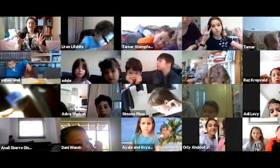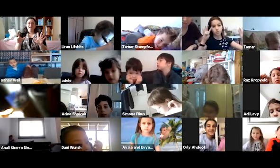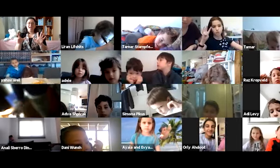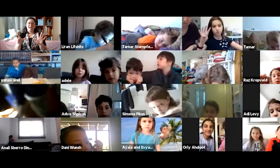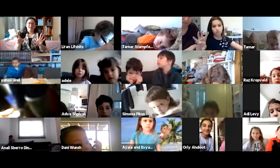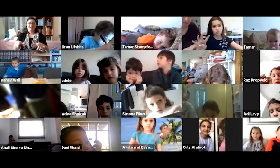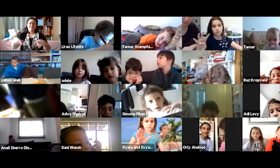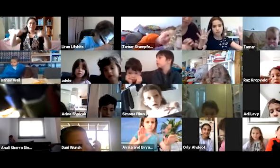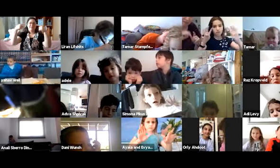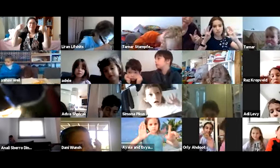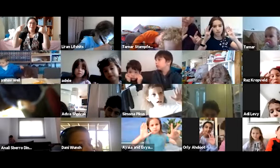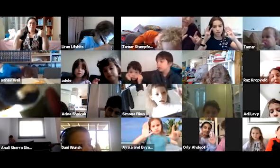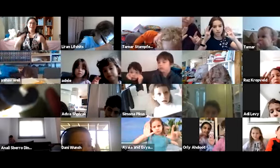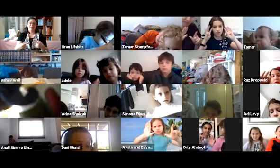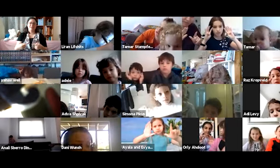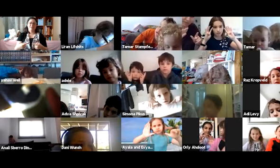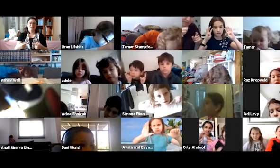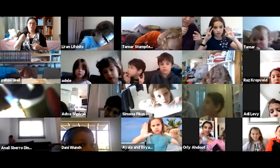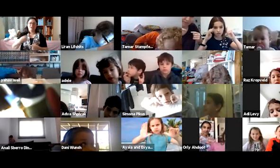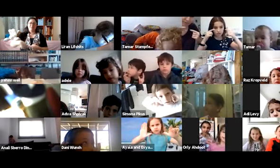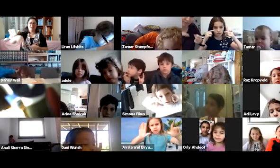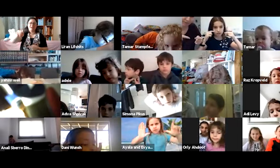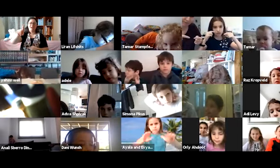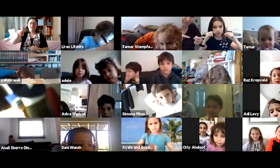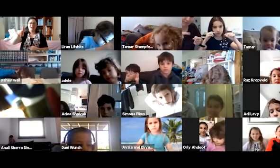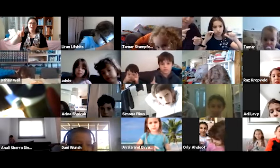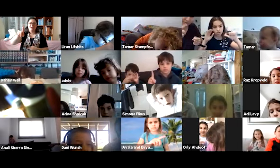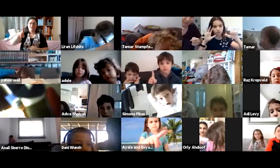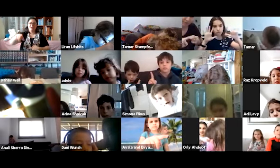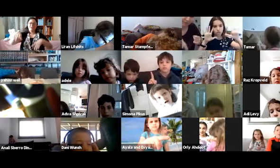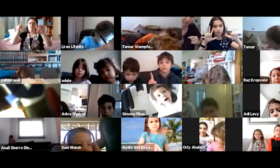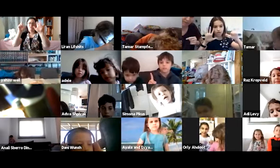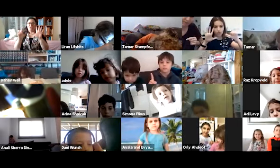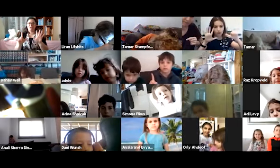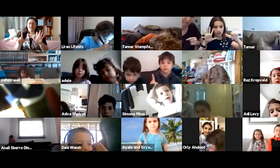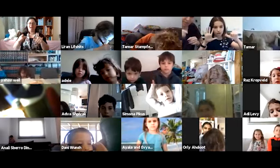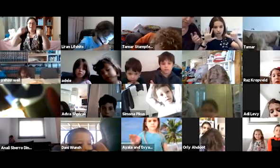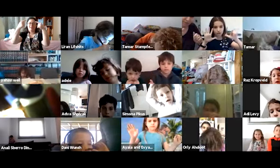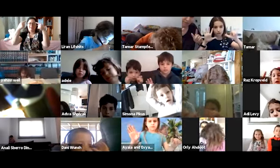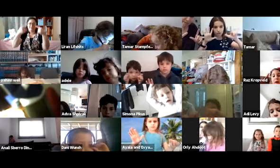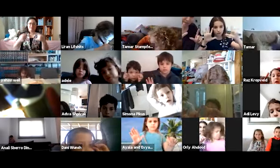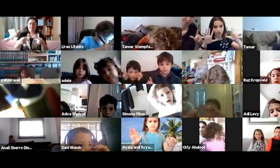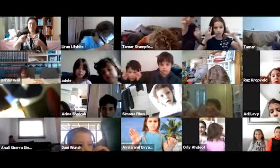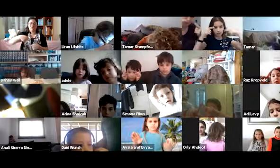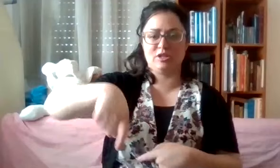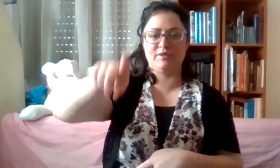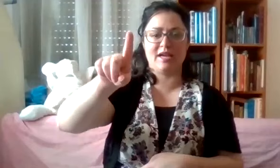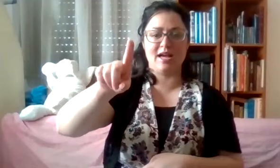שבעה ימי שבתא. שבעה ימי שבתא.